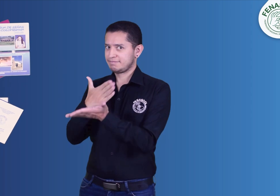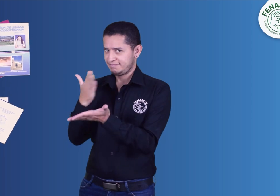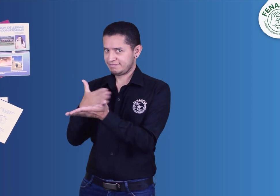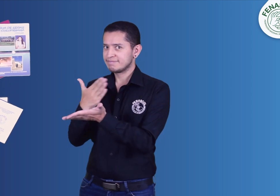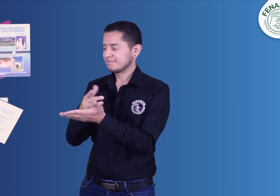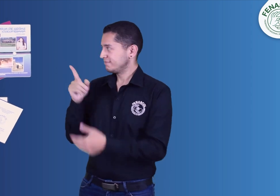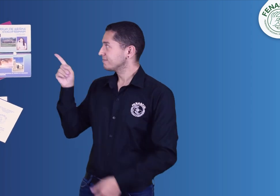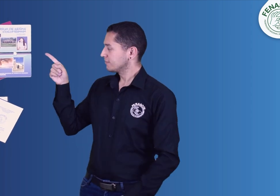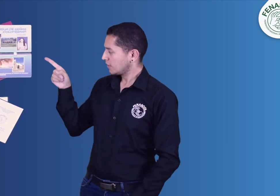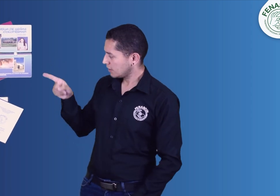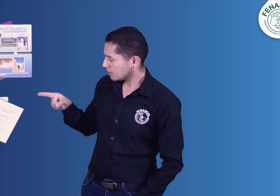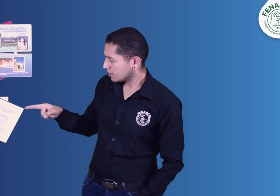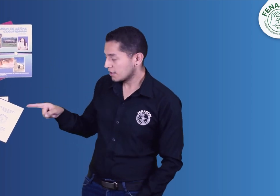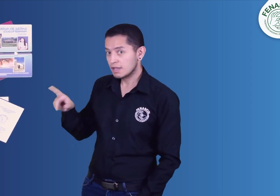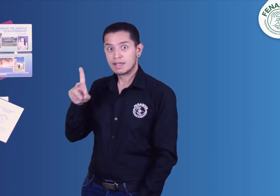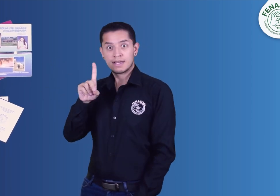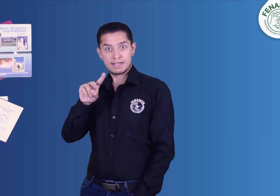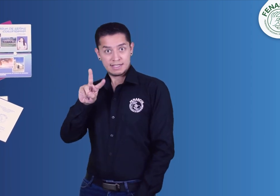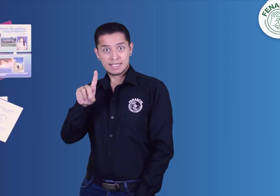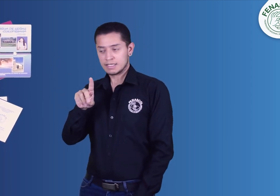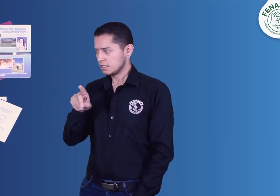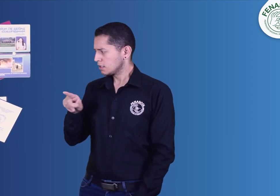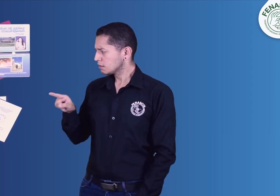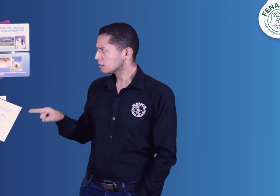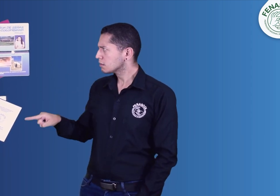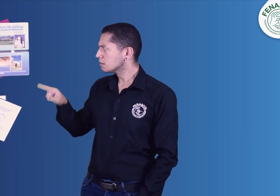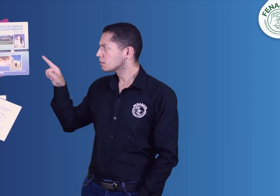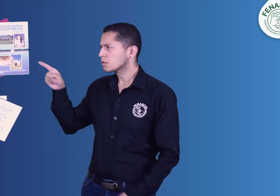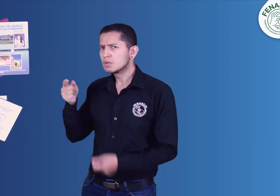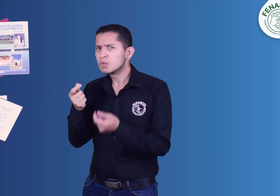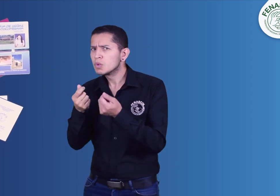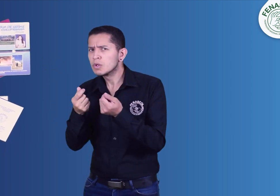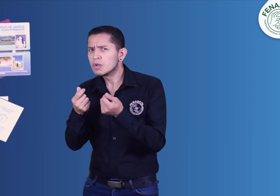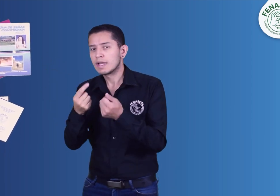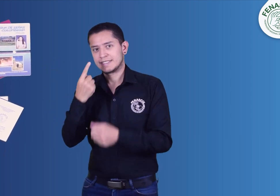Estos son los libros y DVD. Vean los precios.